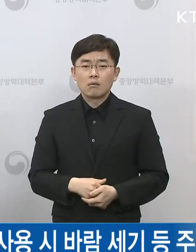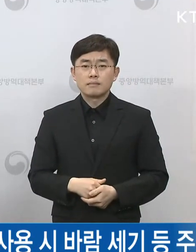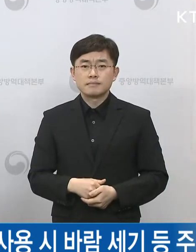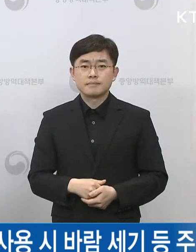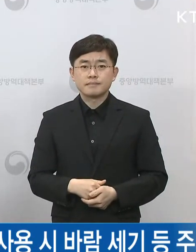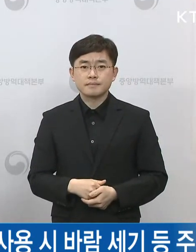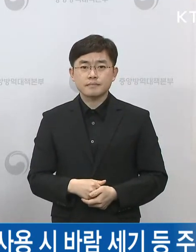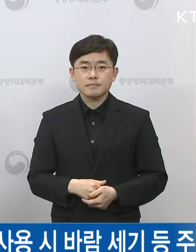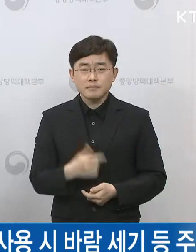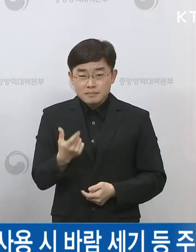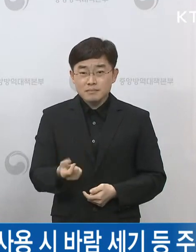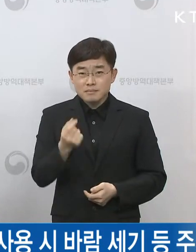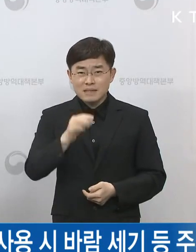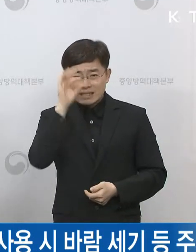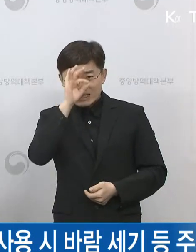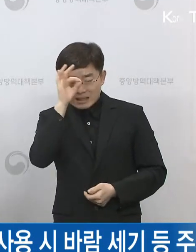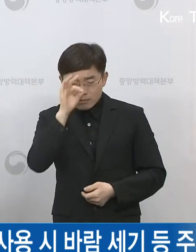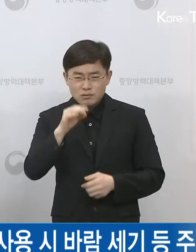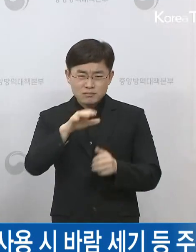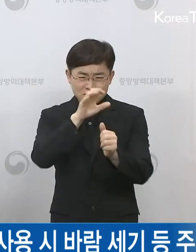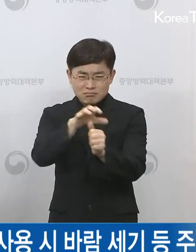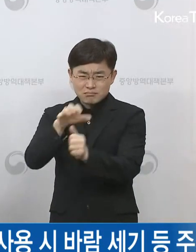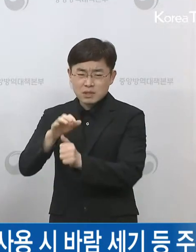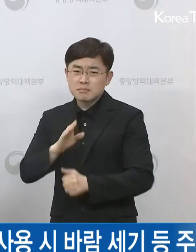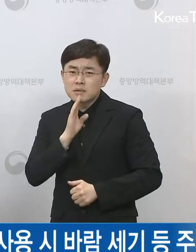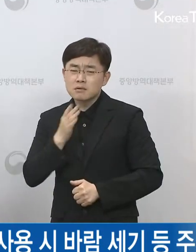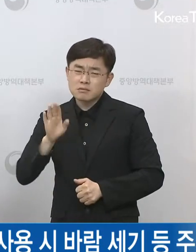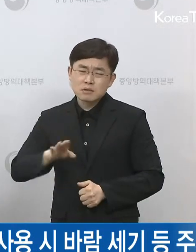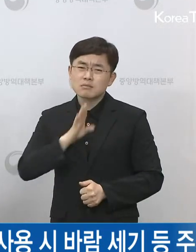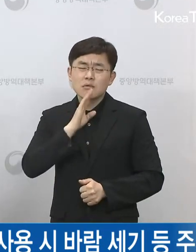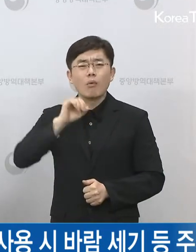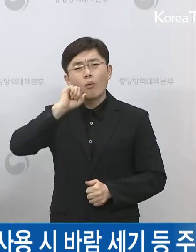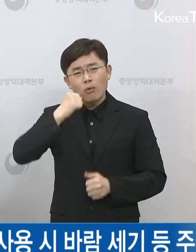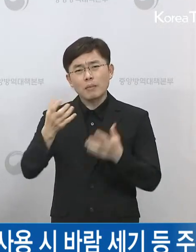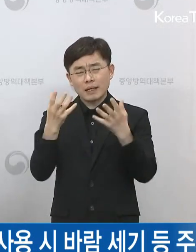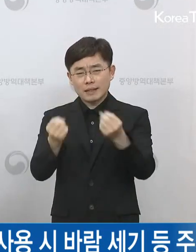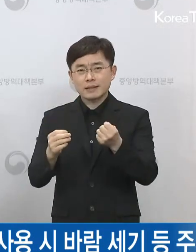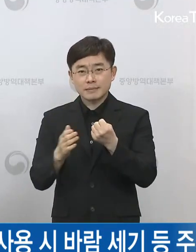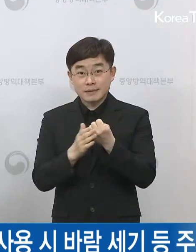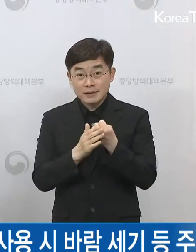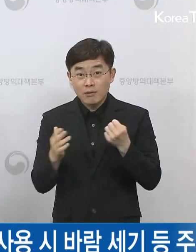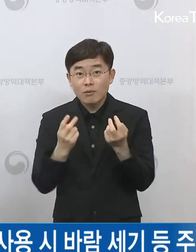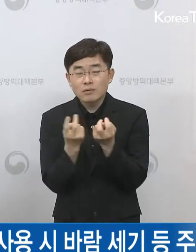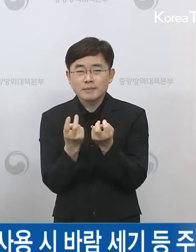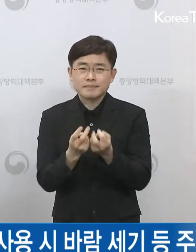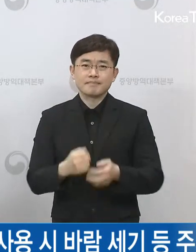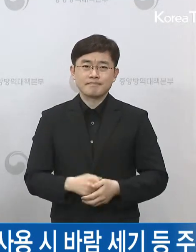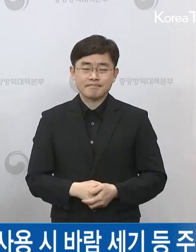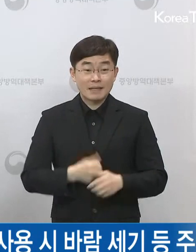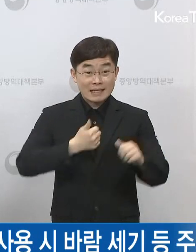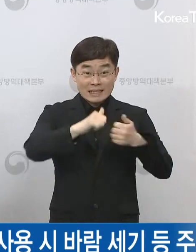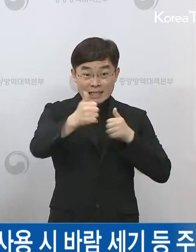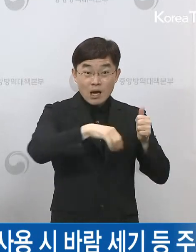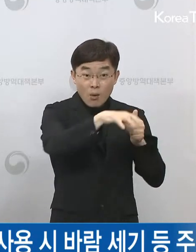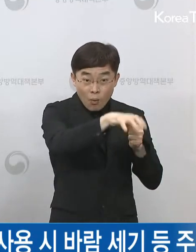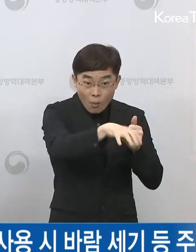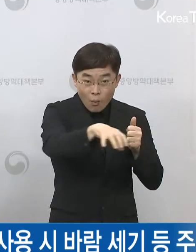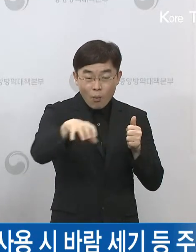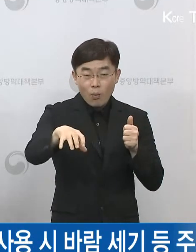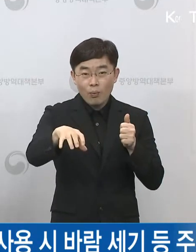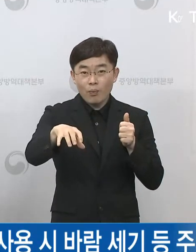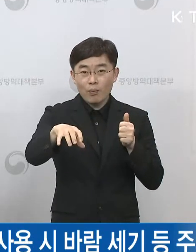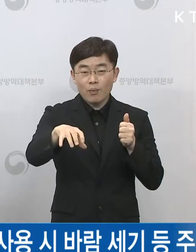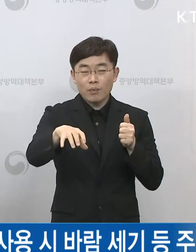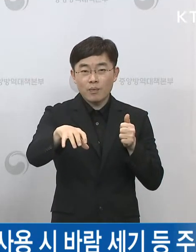및 조치를 취하겠지만 그것만으로는 한계가 있다고 생각합니다. 그래서 다중이용시설이나 아니면